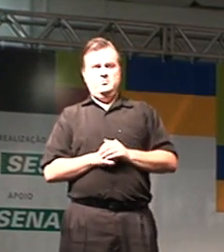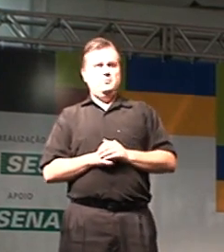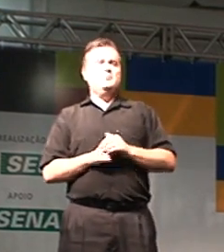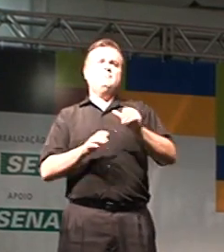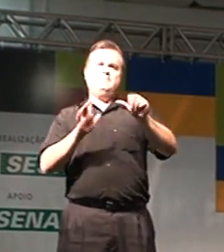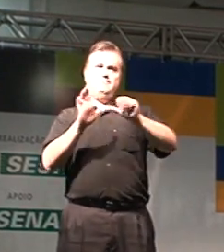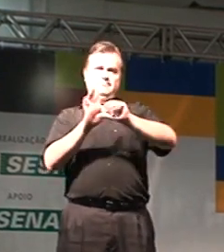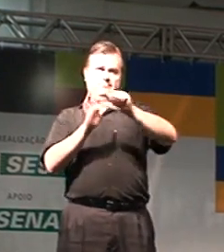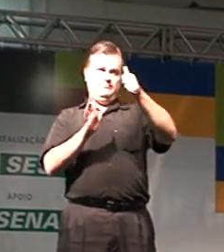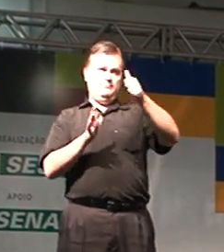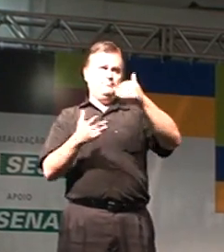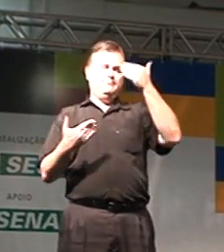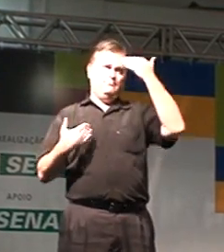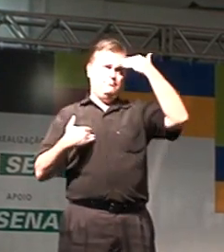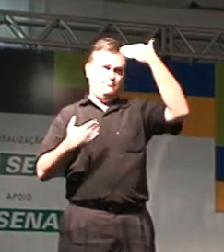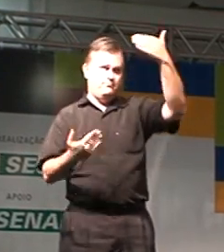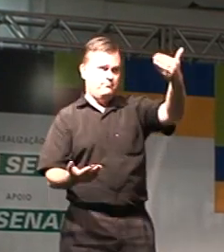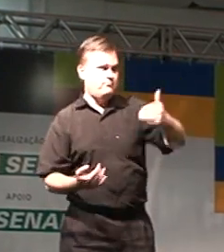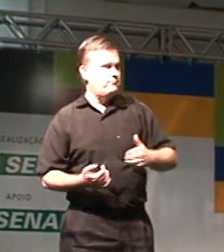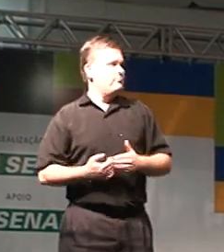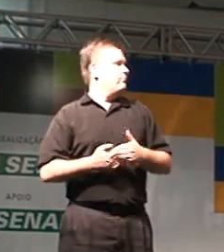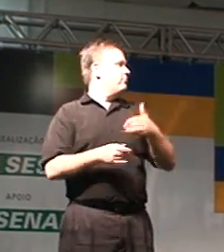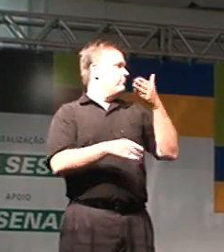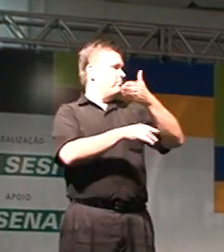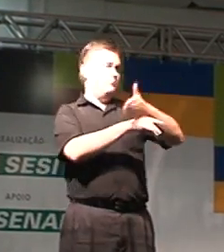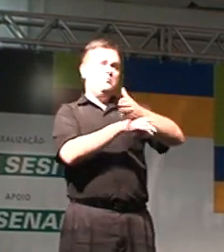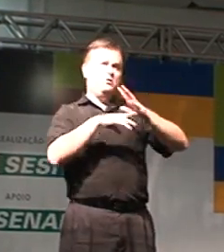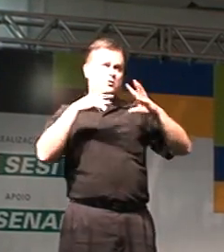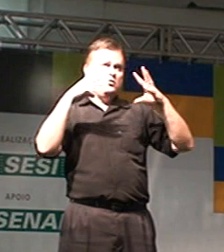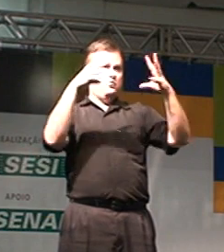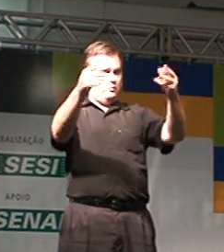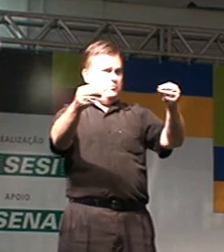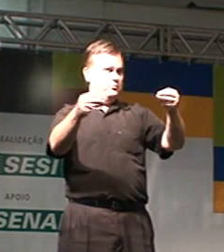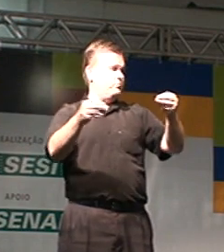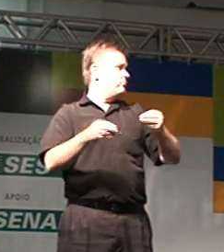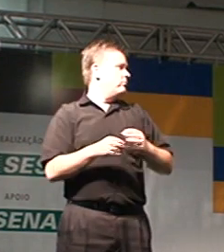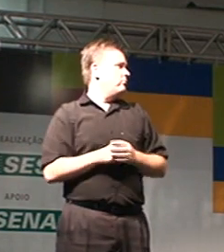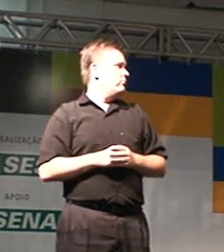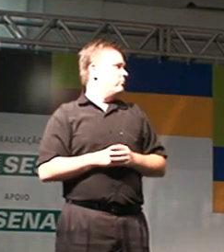Primeiramente, quero agradecer a presença de todos e a todos.